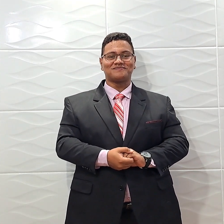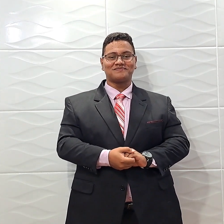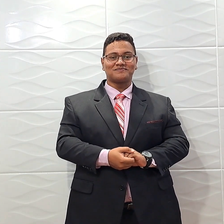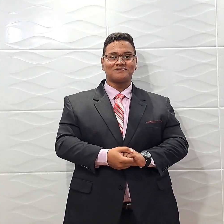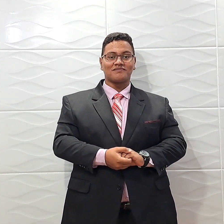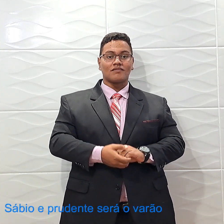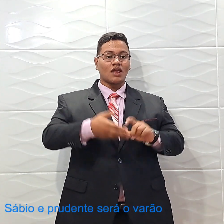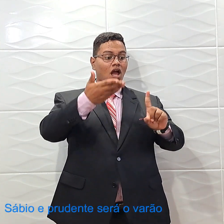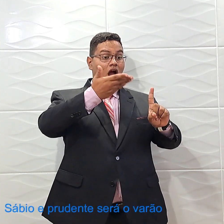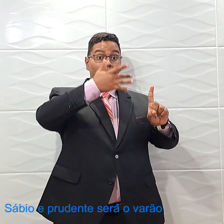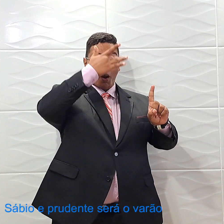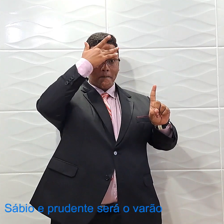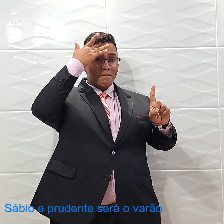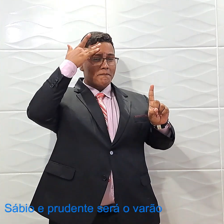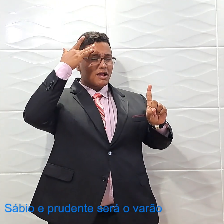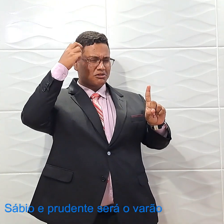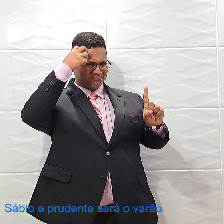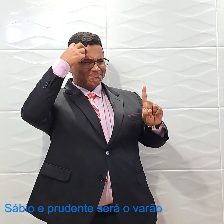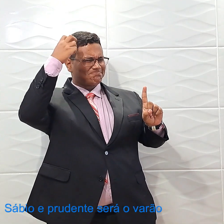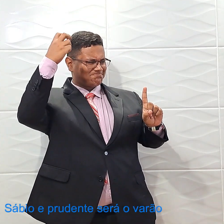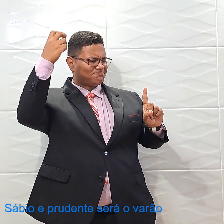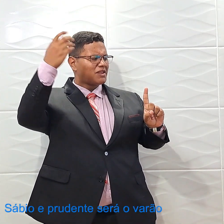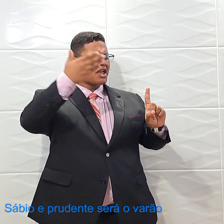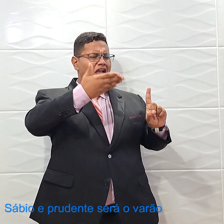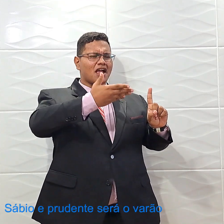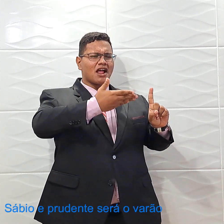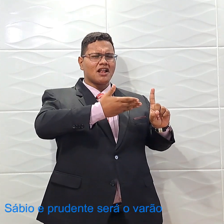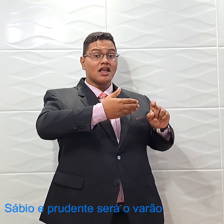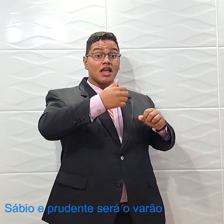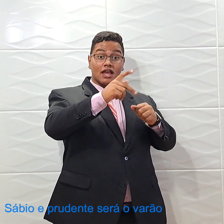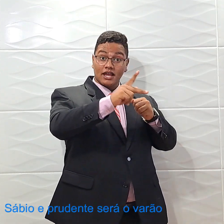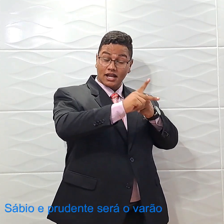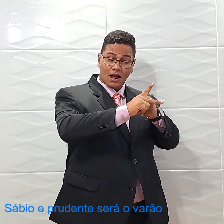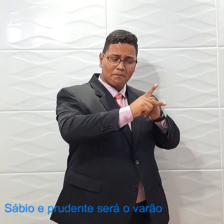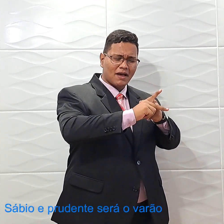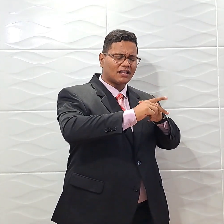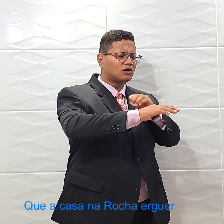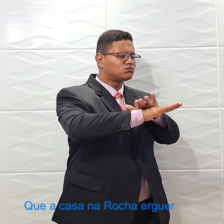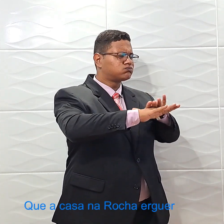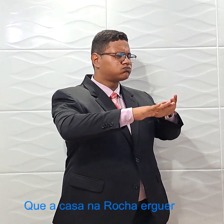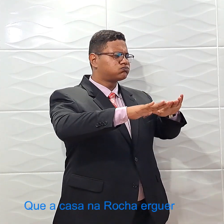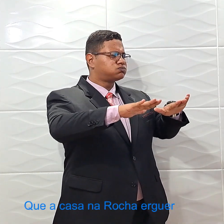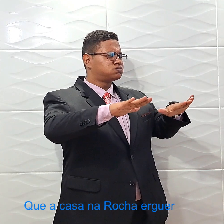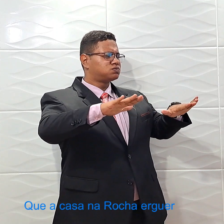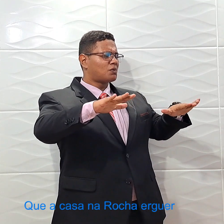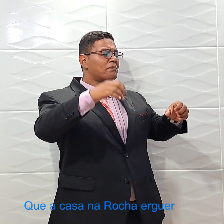Sabe prudente será o varão que a casa na